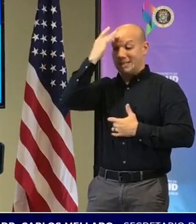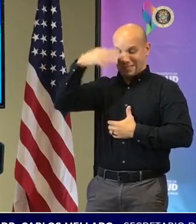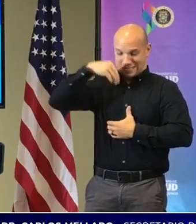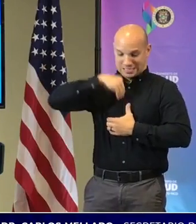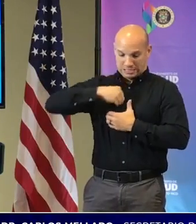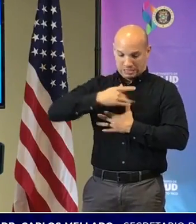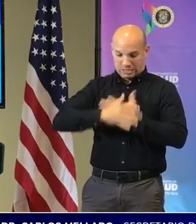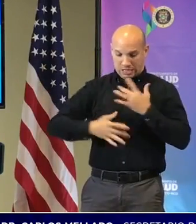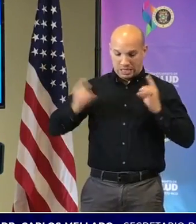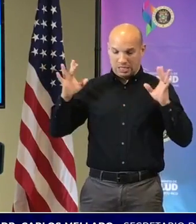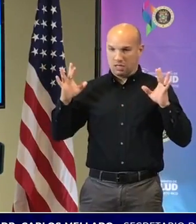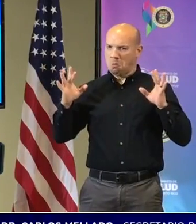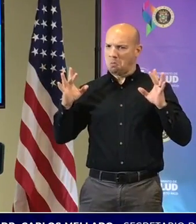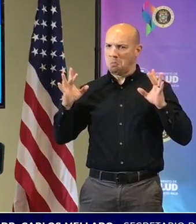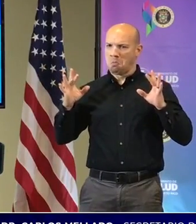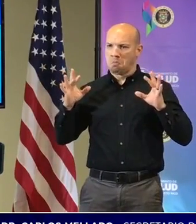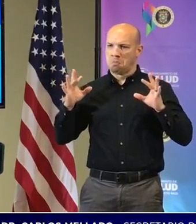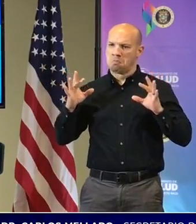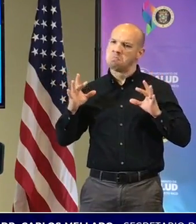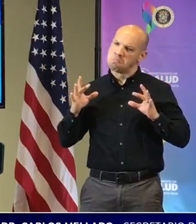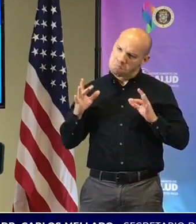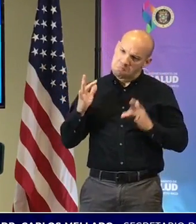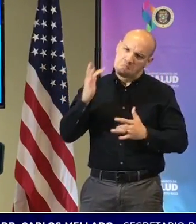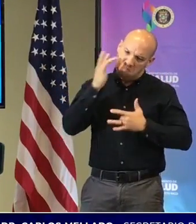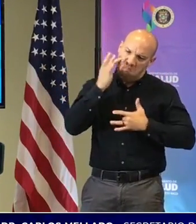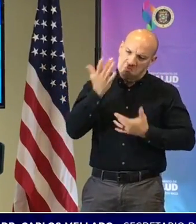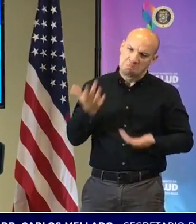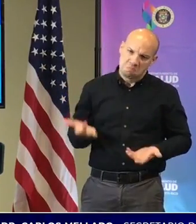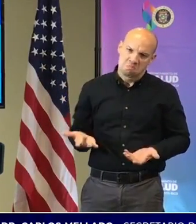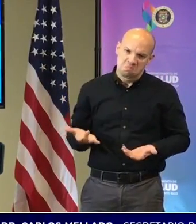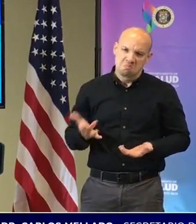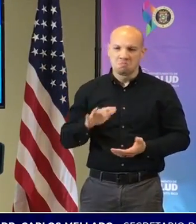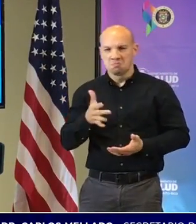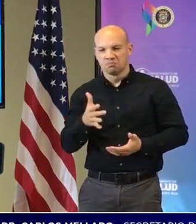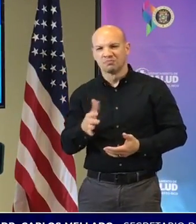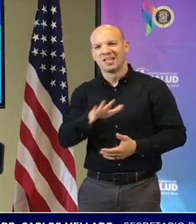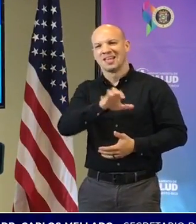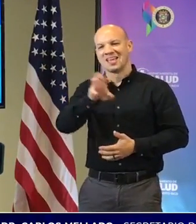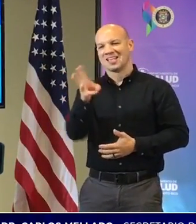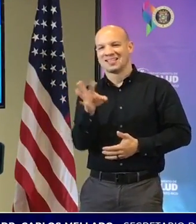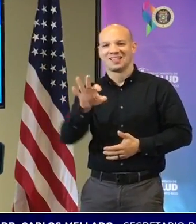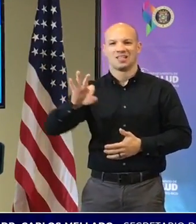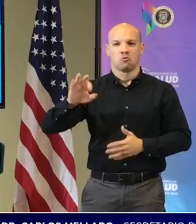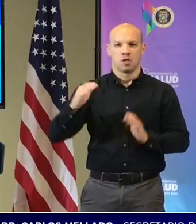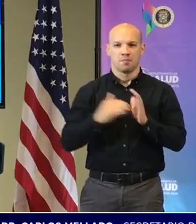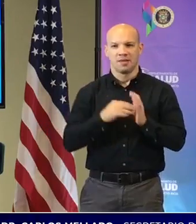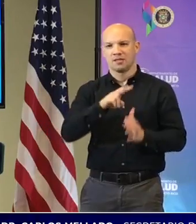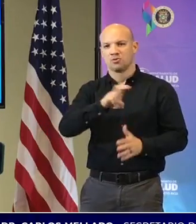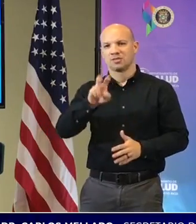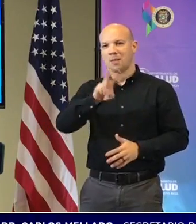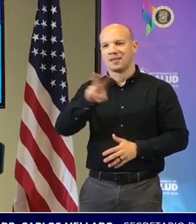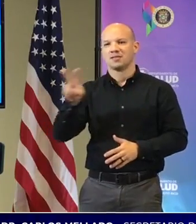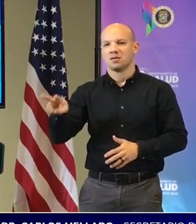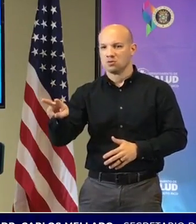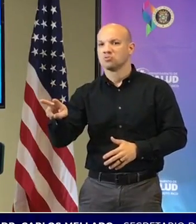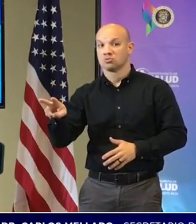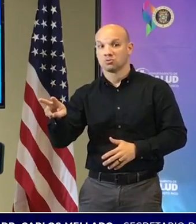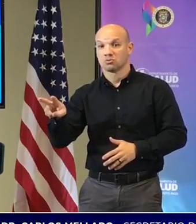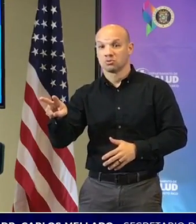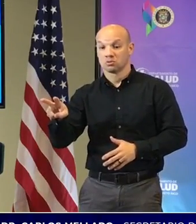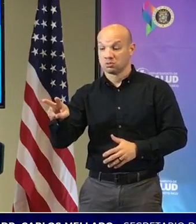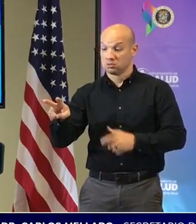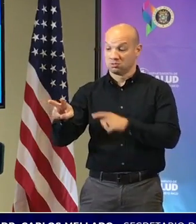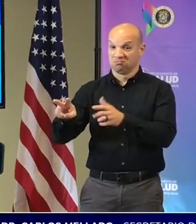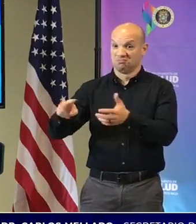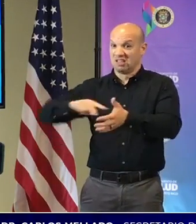en ese caso nosotros tenemos 569.922 ciertamente la exhortación a todo el